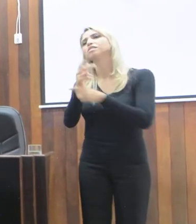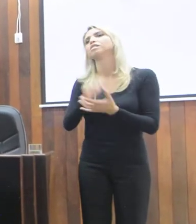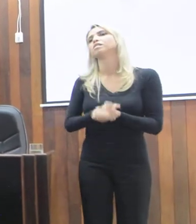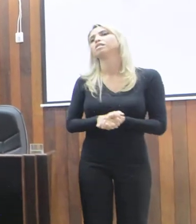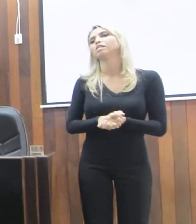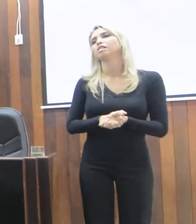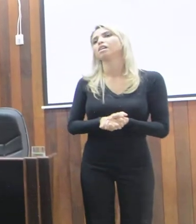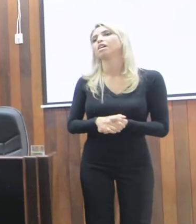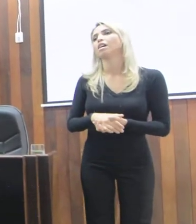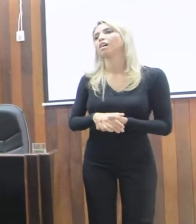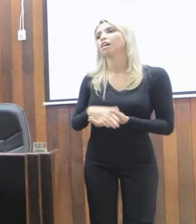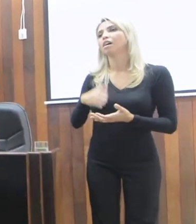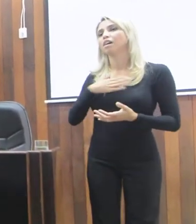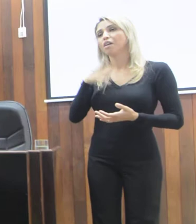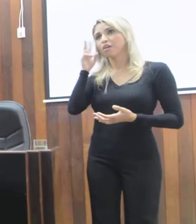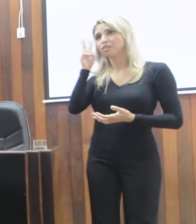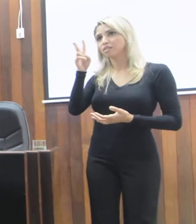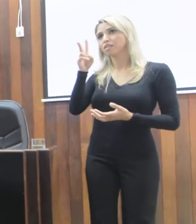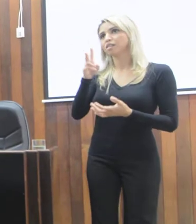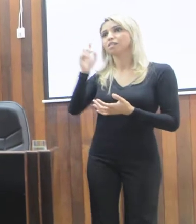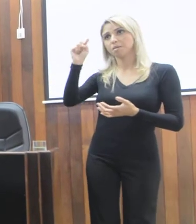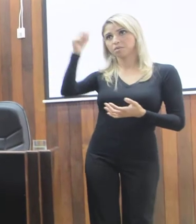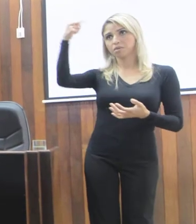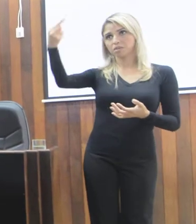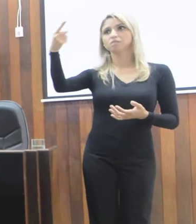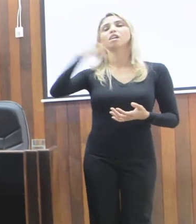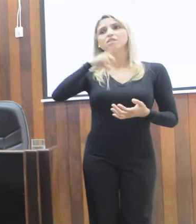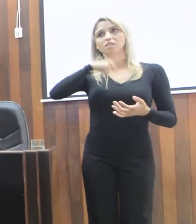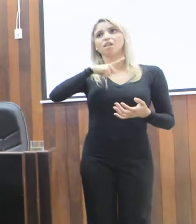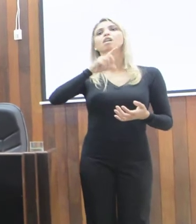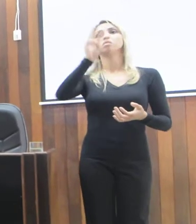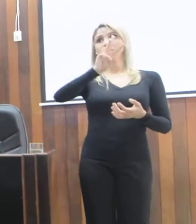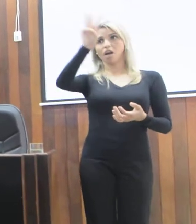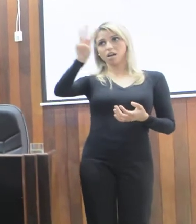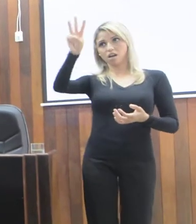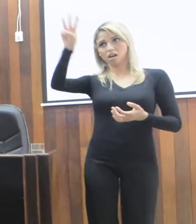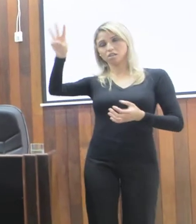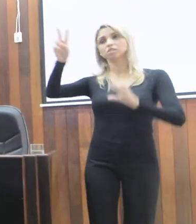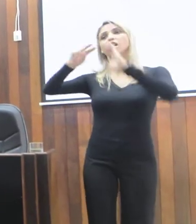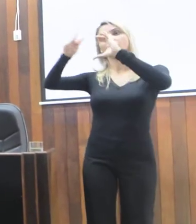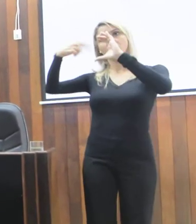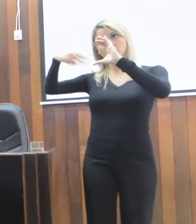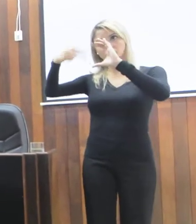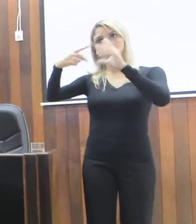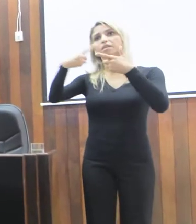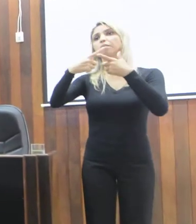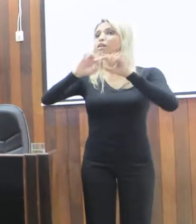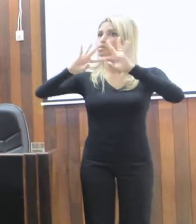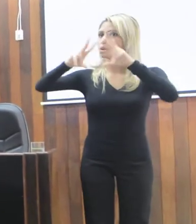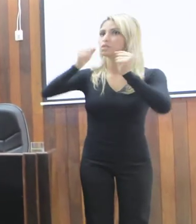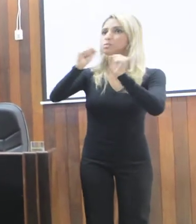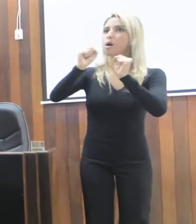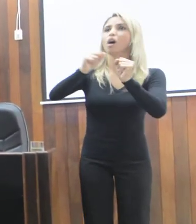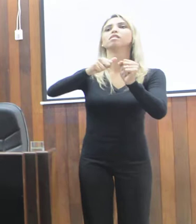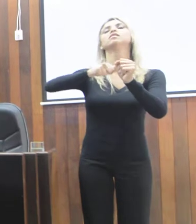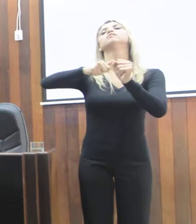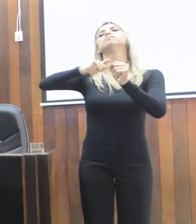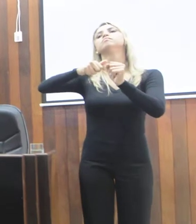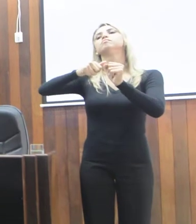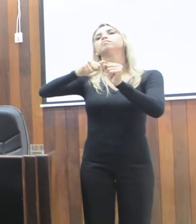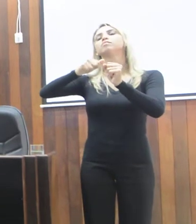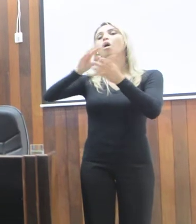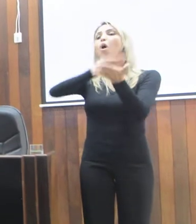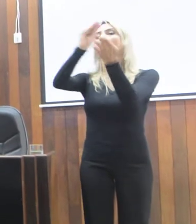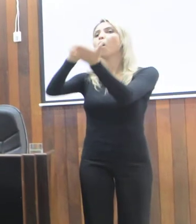pessoas filmando, então, a partir de amanhã, hoje mesmo, ela vai estar no site da Câmara, o vídeo, todo mundo pode replicar esse vídeo pelo site da